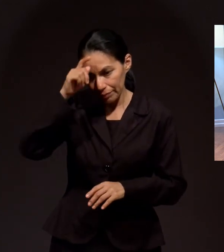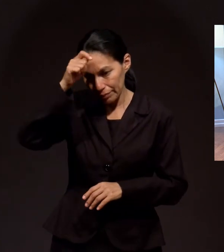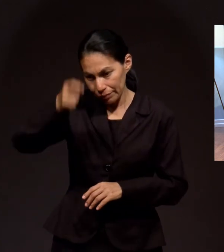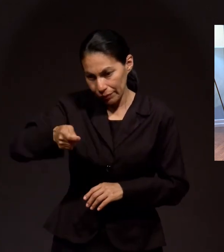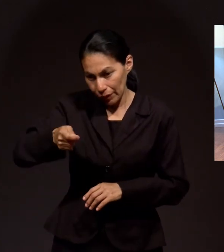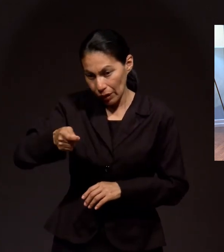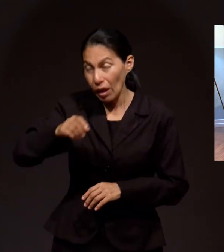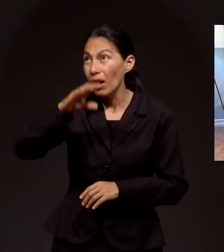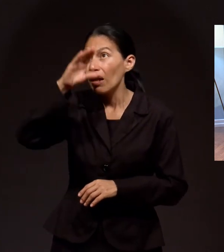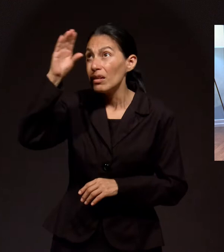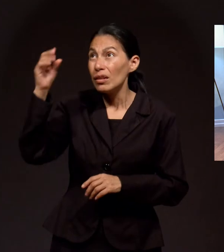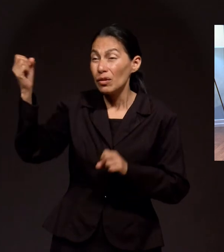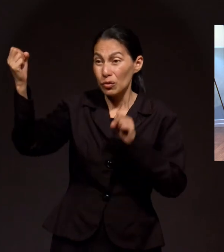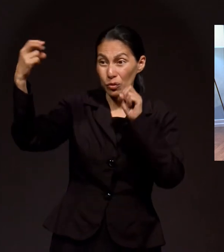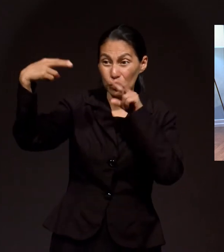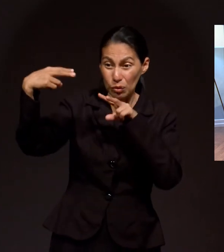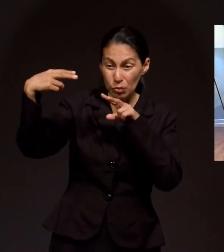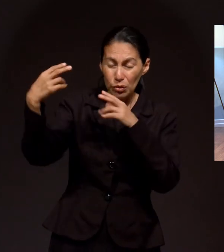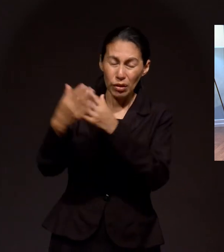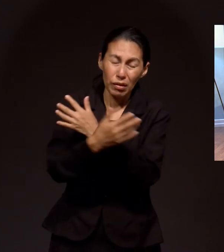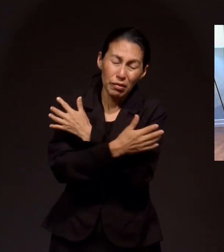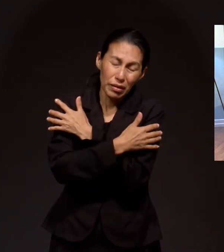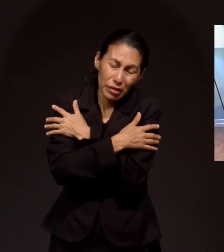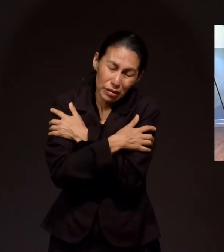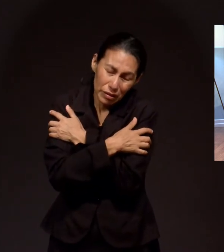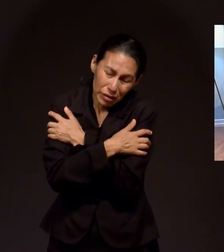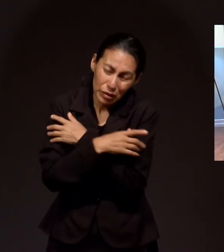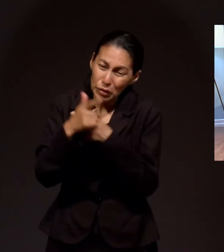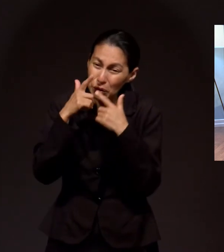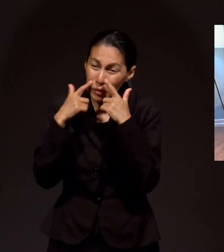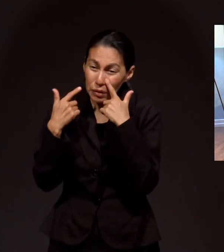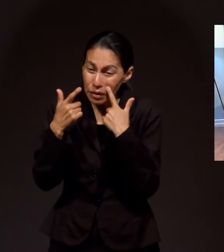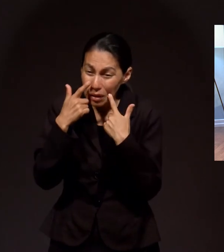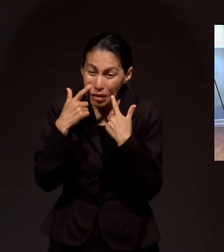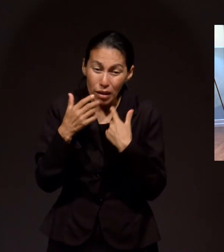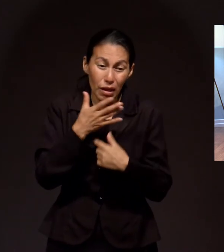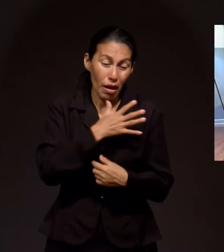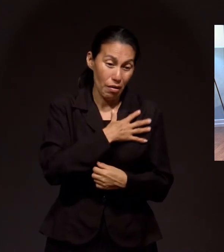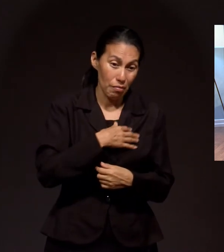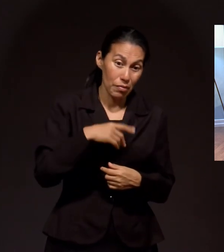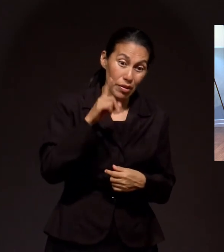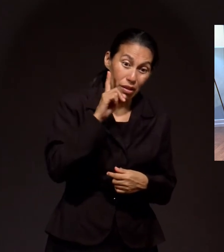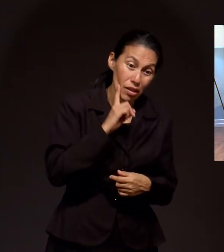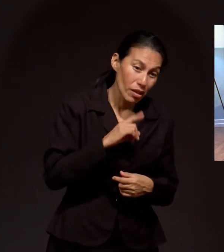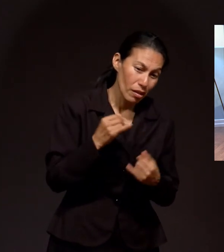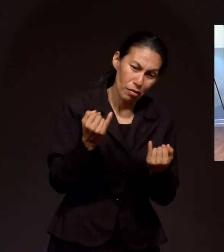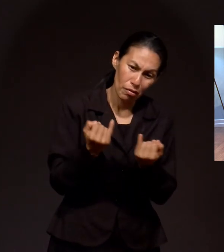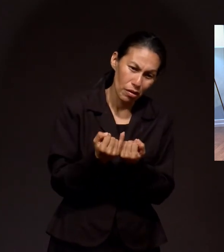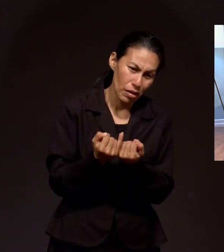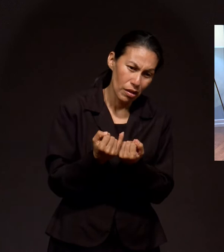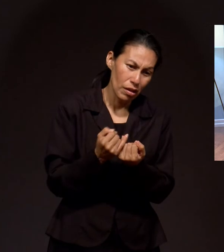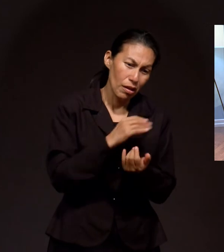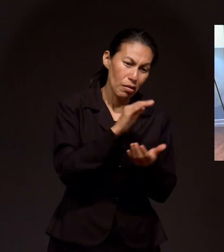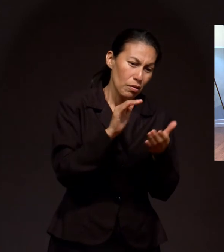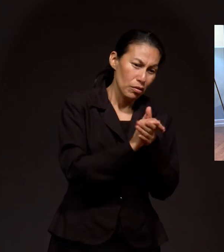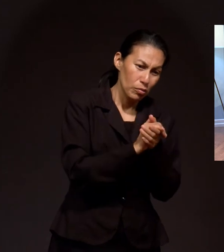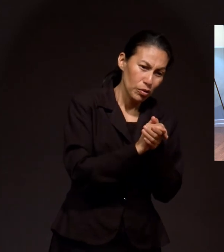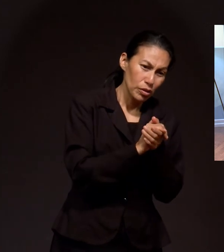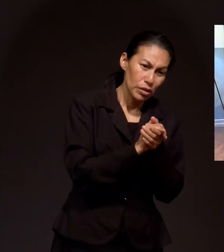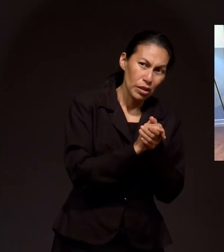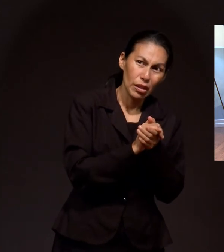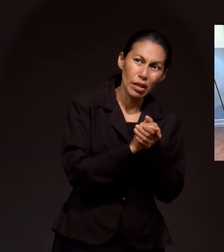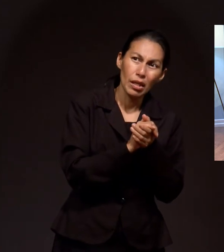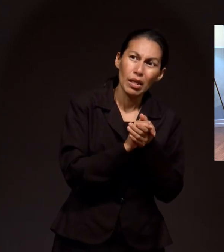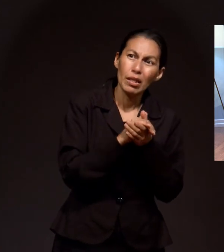en el cielo. Yo lloré, abracé a mi hijo, luego a mi hija, a mi esposa. Que, por cierto, mi esposa estuvo casi